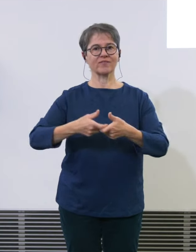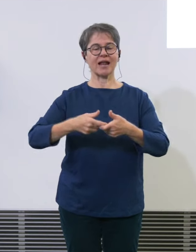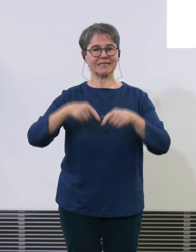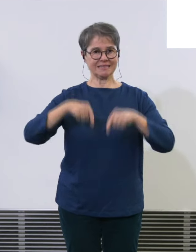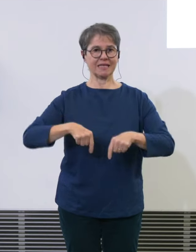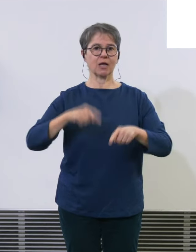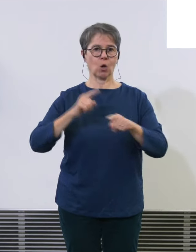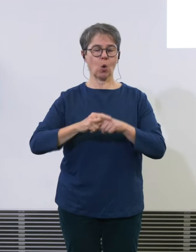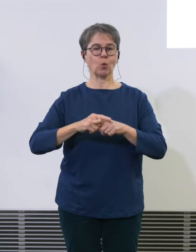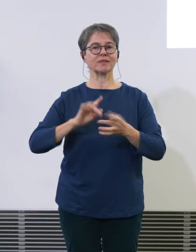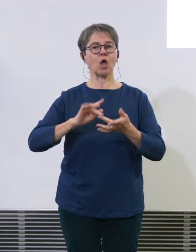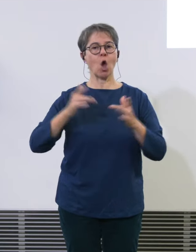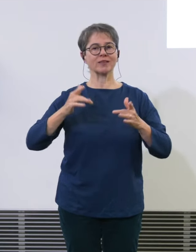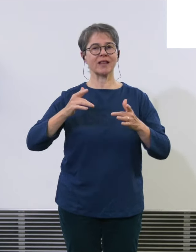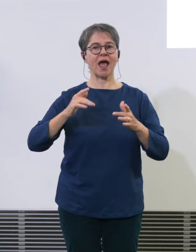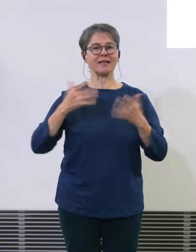wird die Konferenz geschlossen Merci